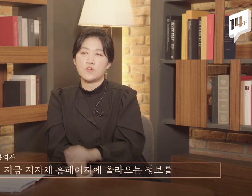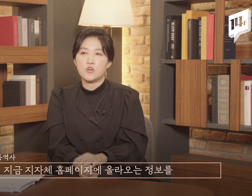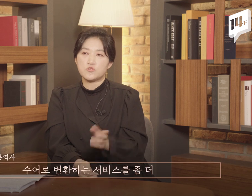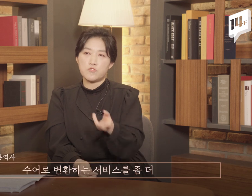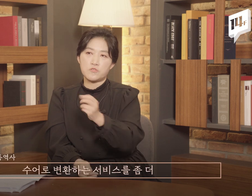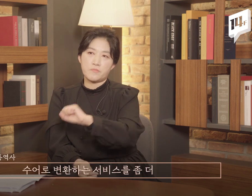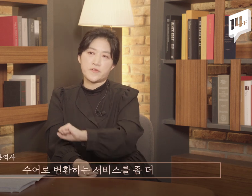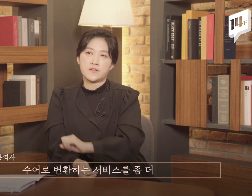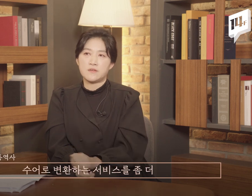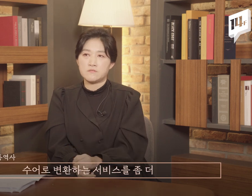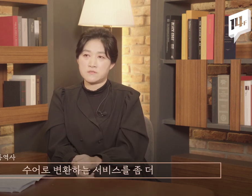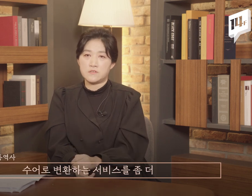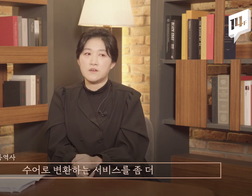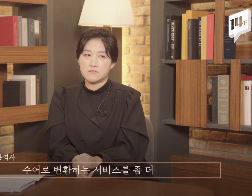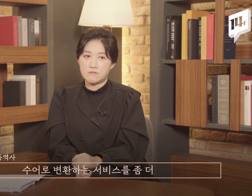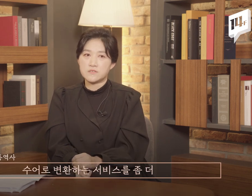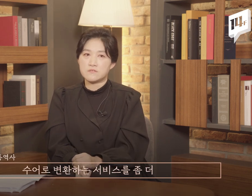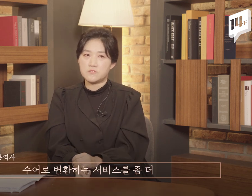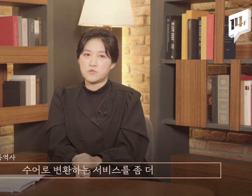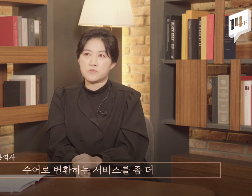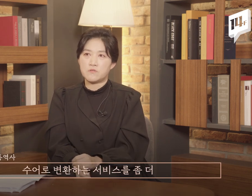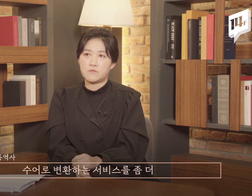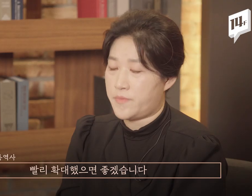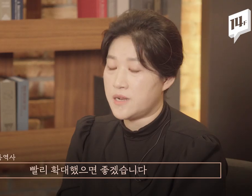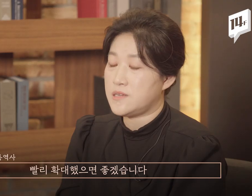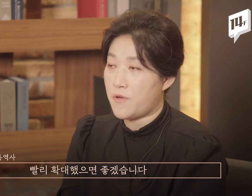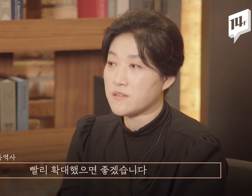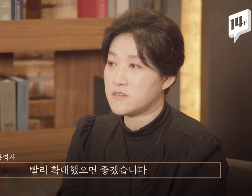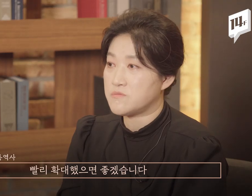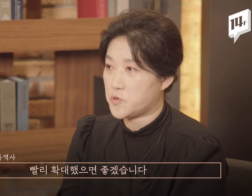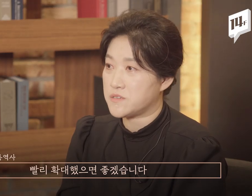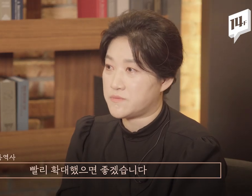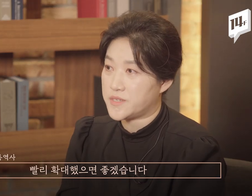수어로 변환하는 서비스를 좀 더 빨리 확대했으면 좋겠어요.